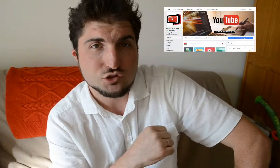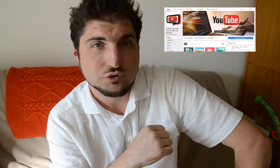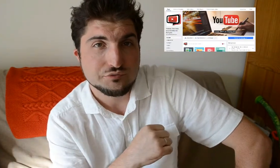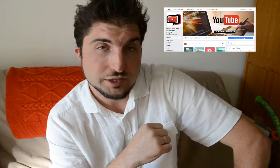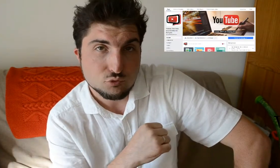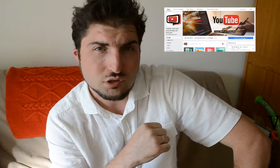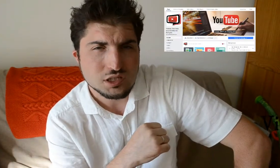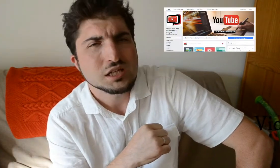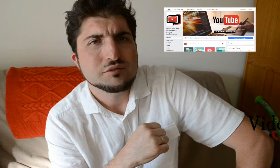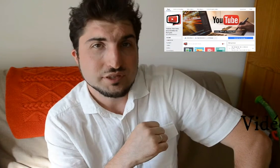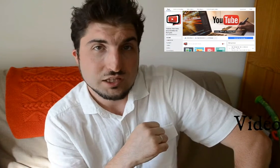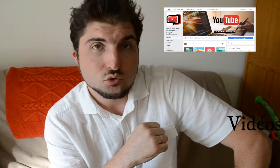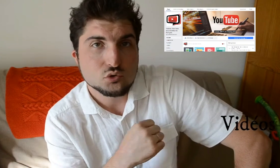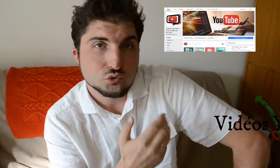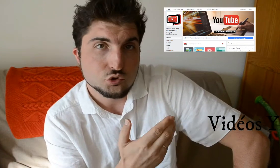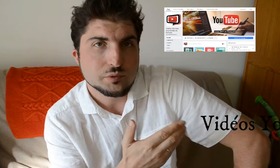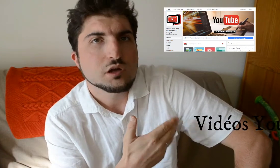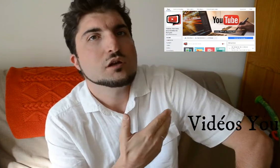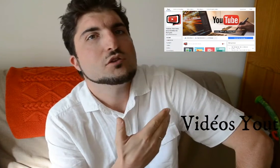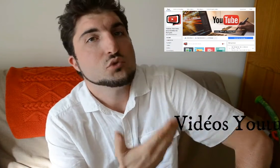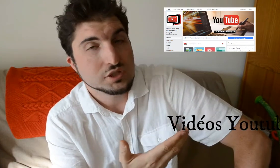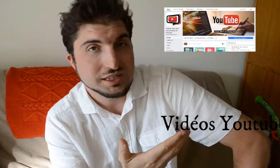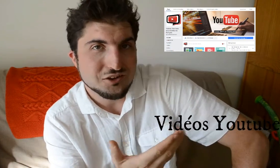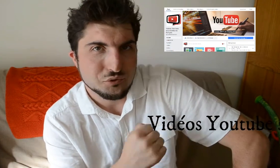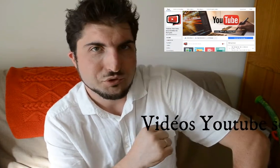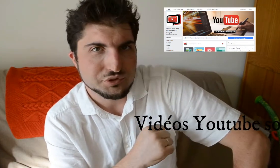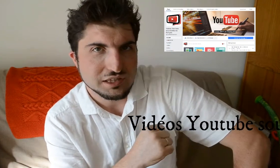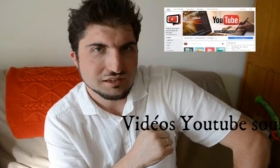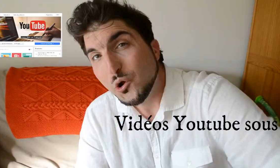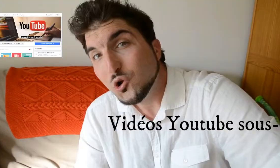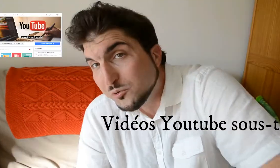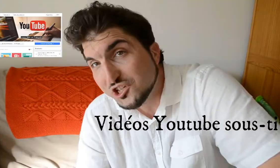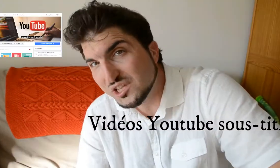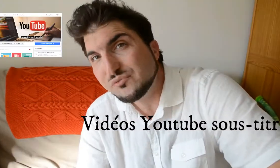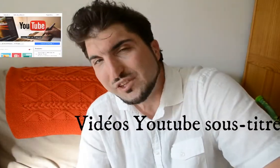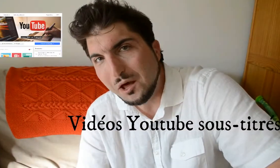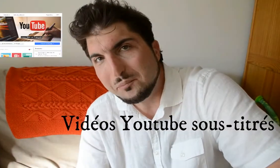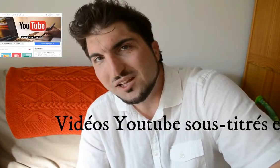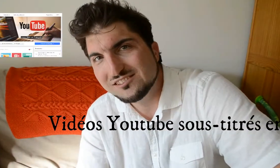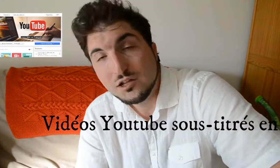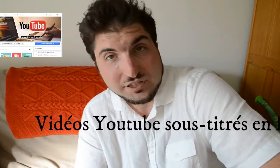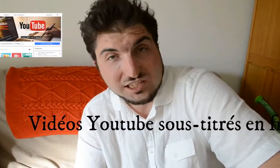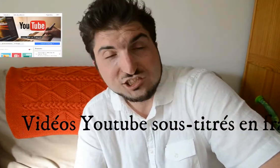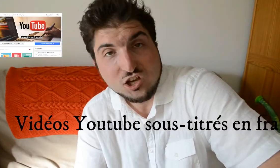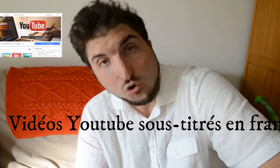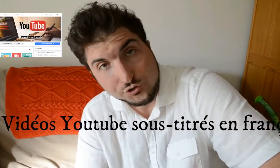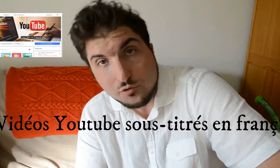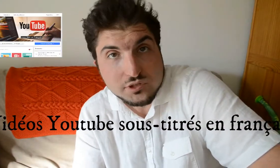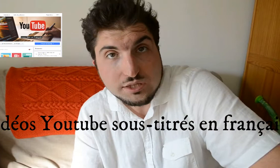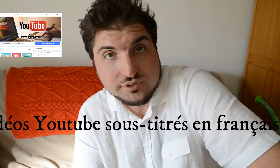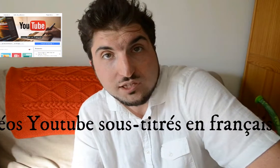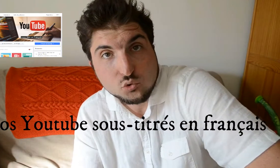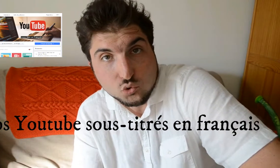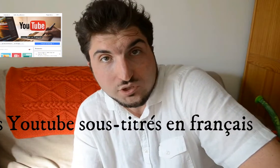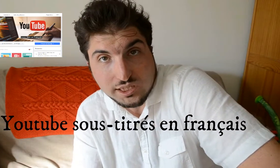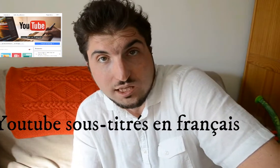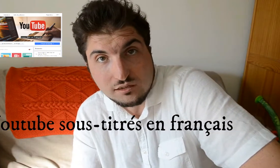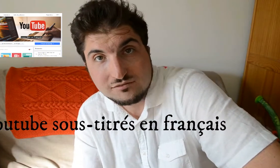Facebook vidéo YouTube sous-titrée en français. L'objectif est simple. Partager ensemble des vidéos sous-titrées en